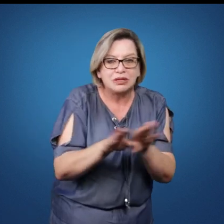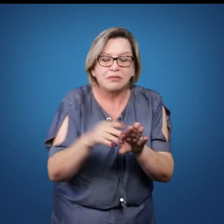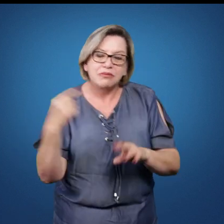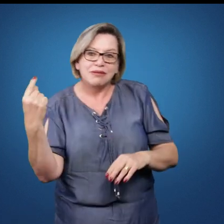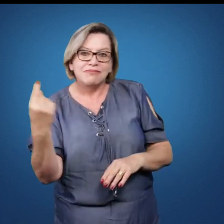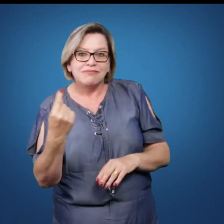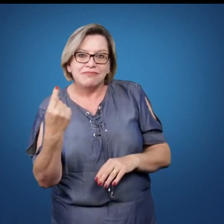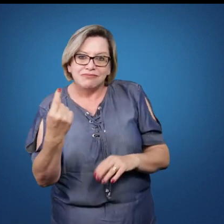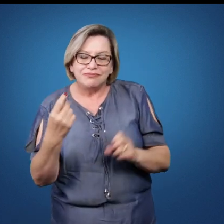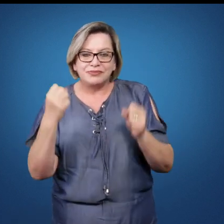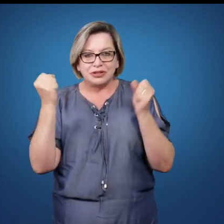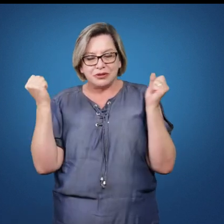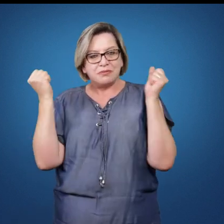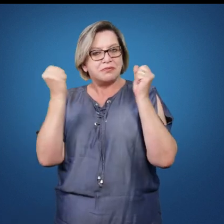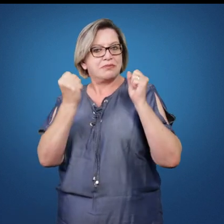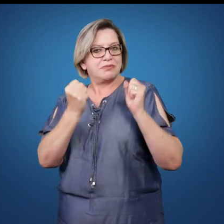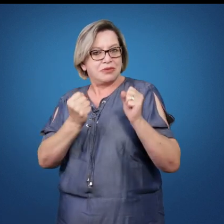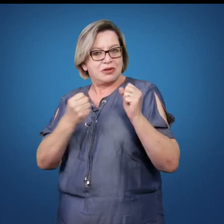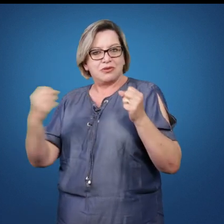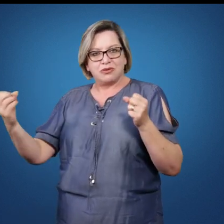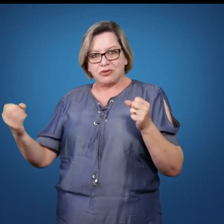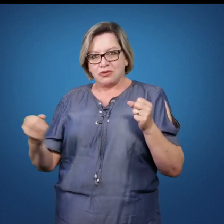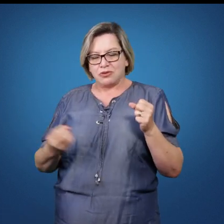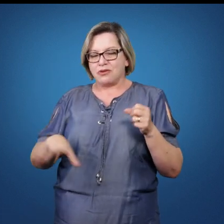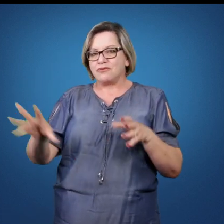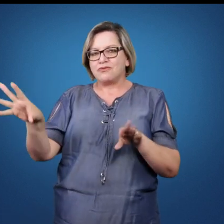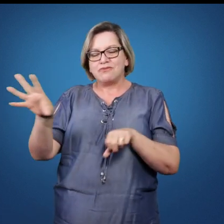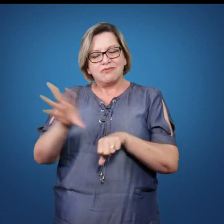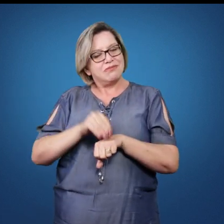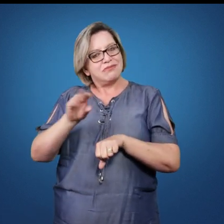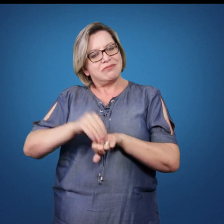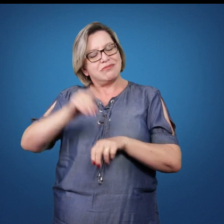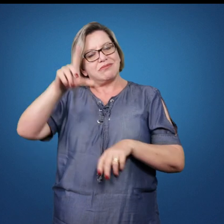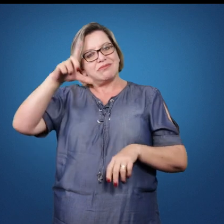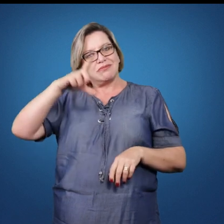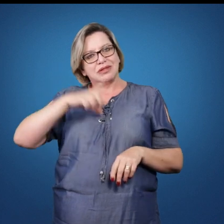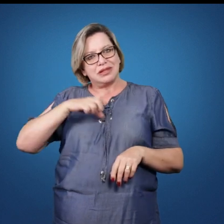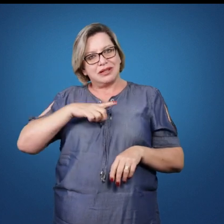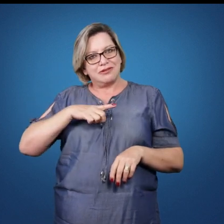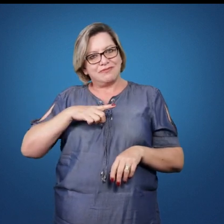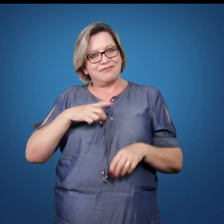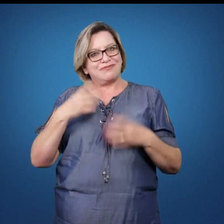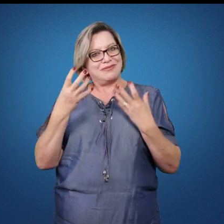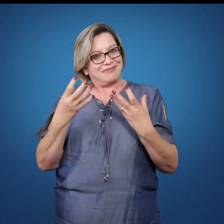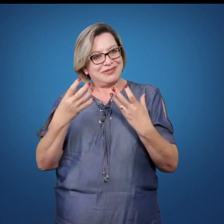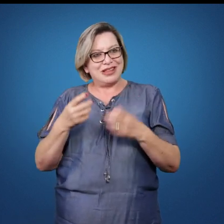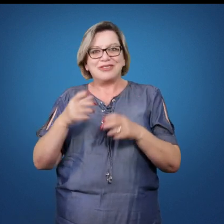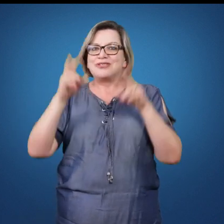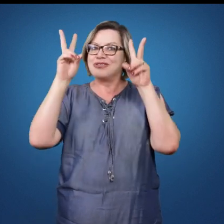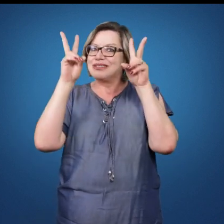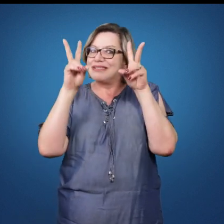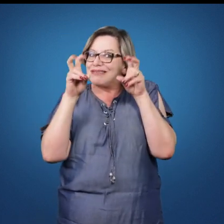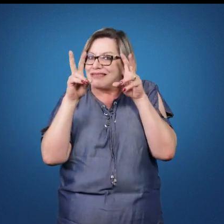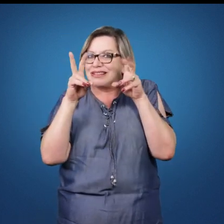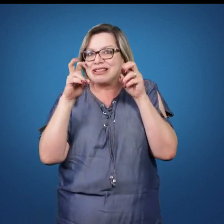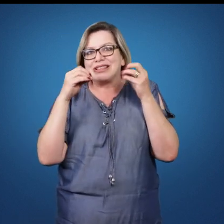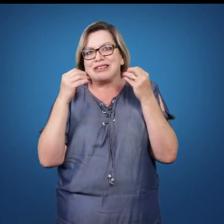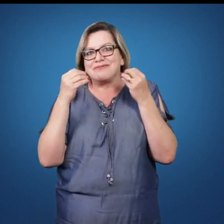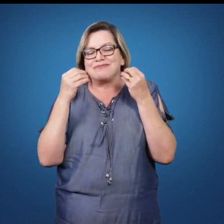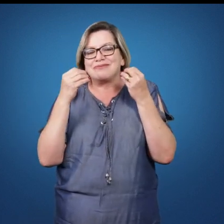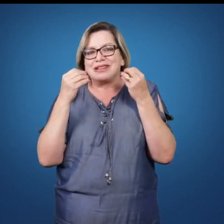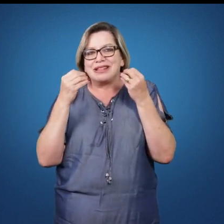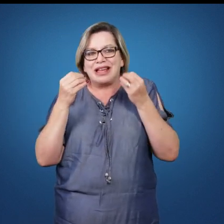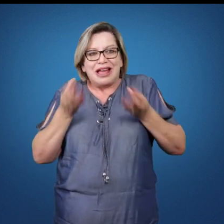possibilitando novas formas de apropriação do conhecimento do basquetebol. Espero que o conteúdo que trouxemos